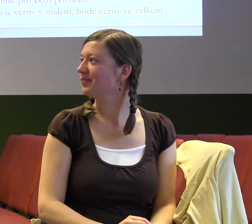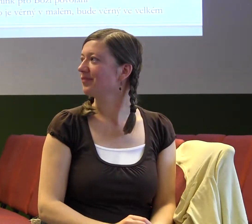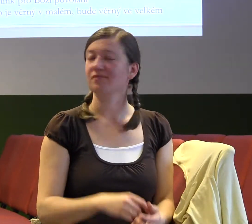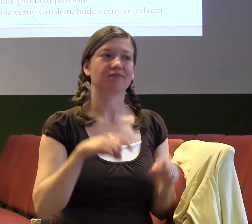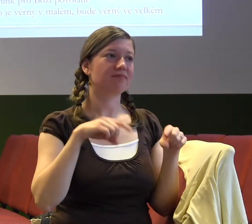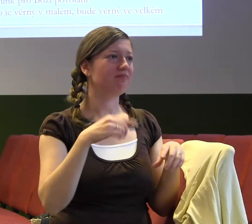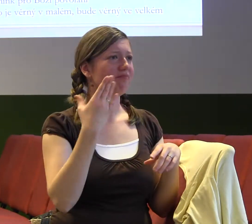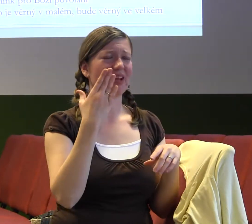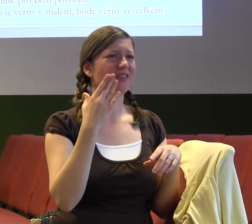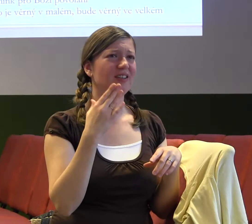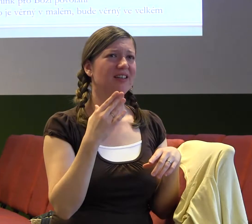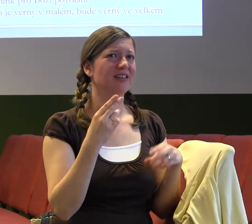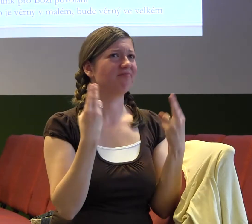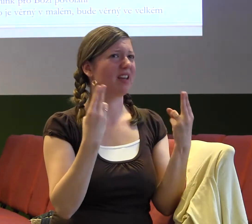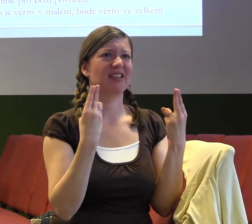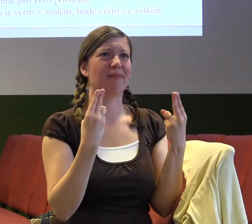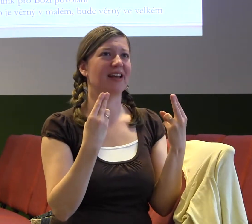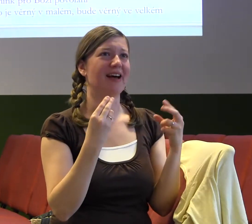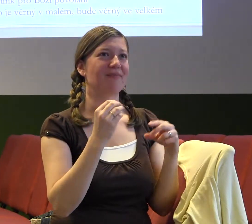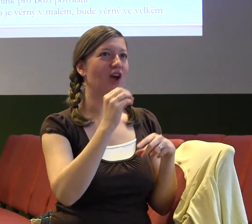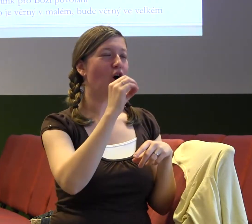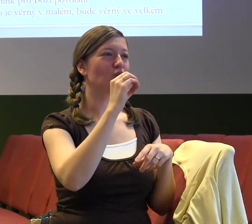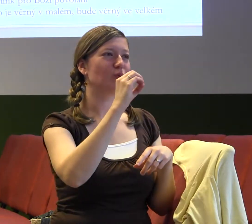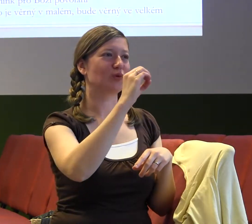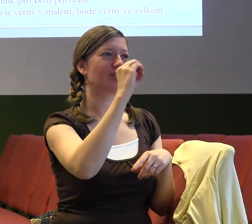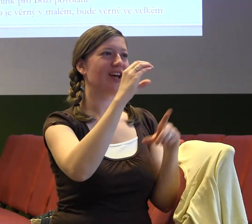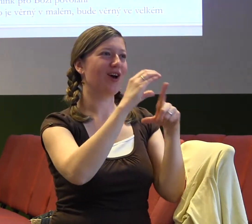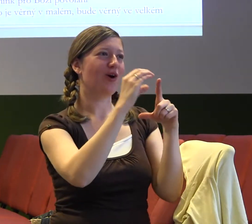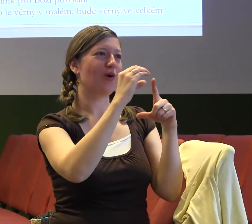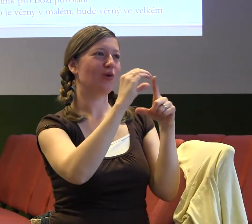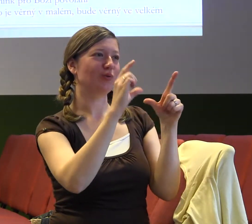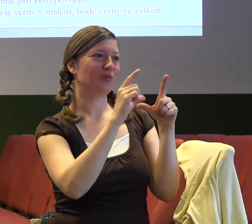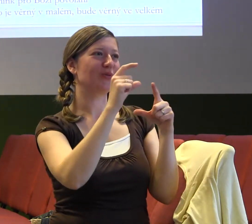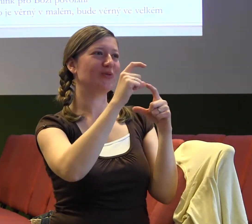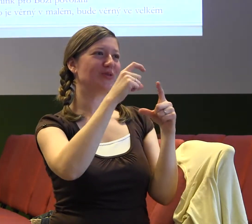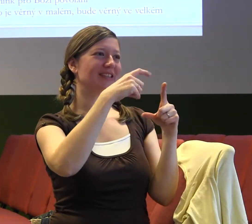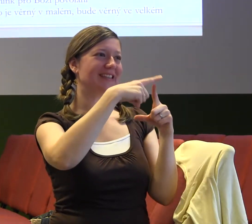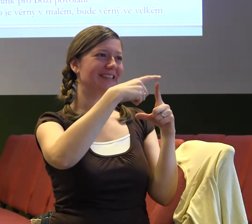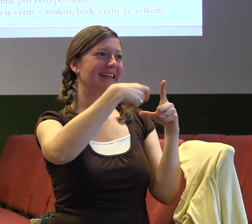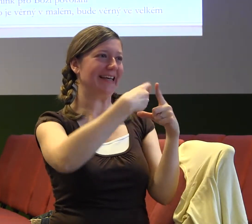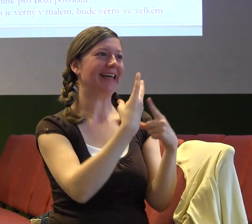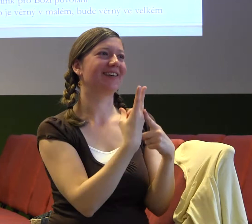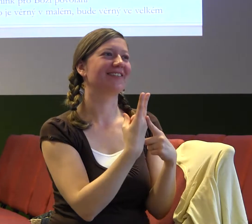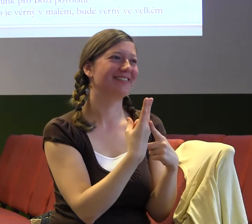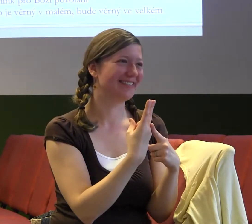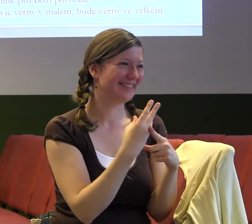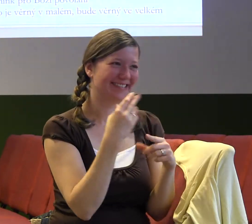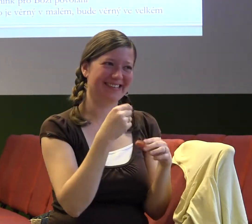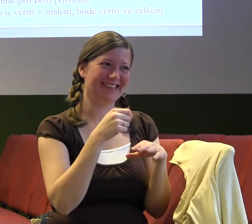nějaké vykupování místa v nebi, ale je to jeden z důvodů, pro Český vědí studovat a potom chodit do práce.